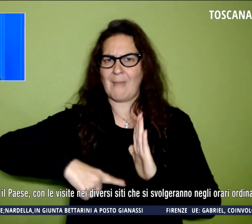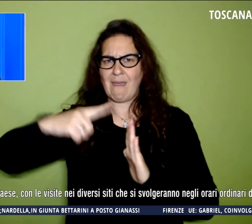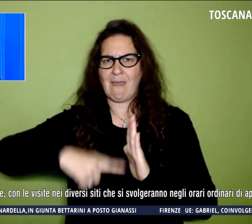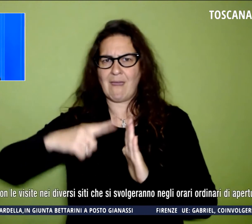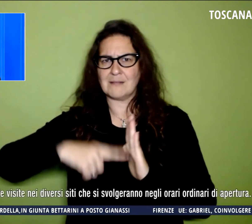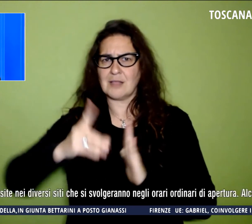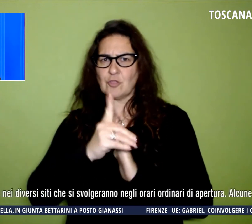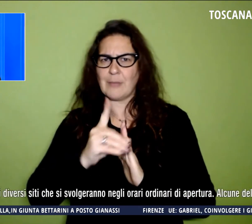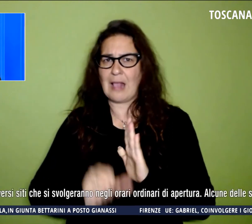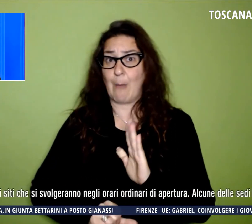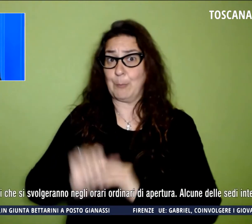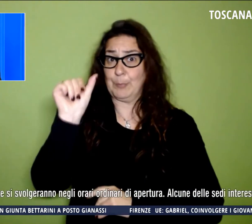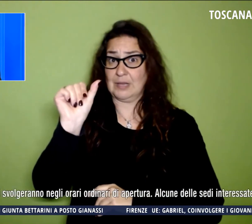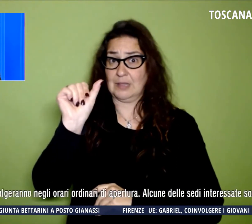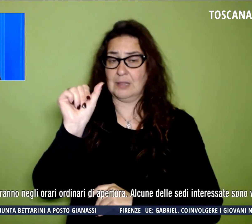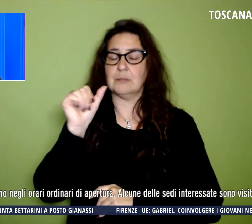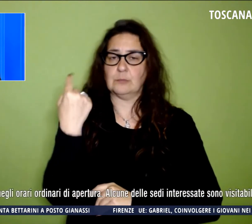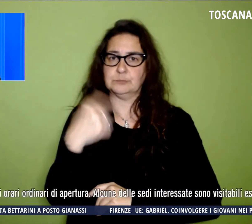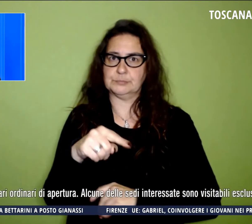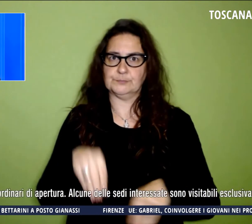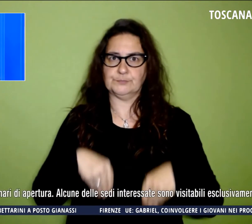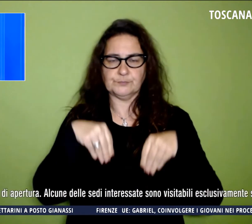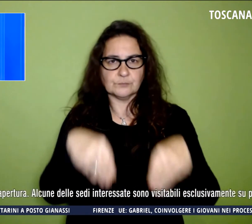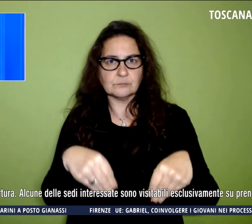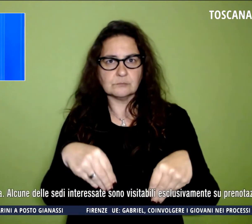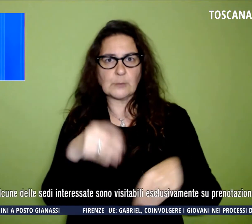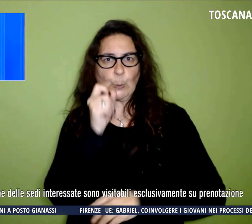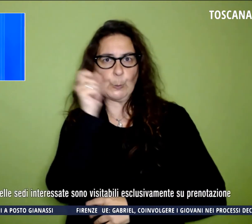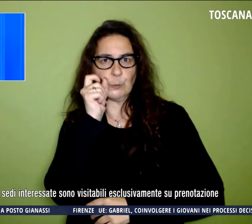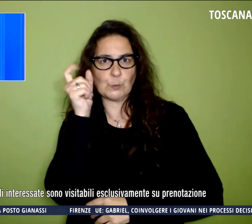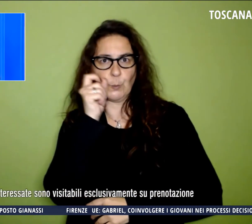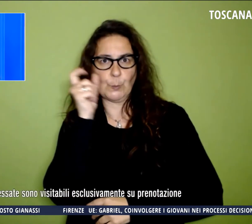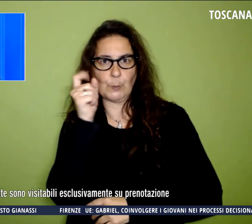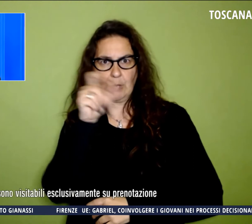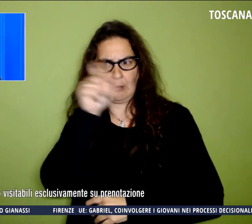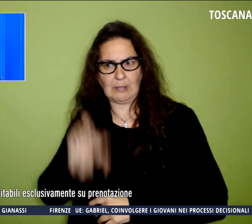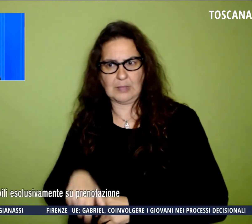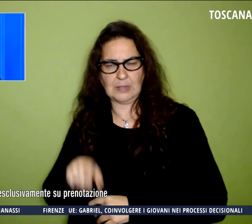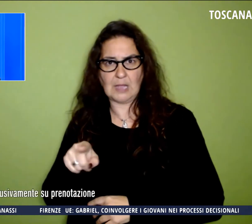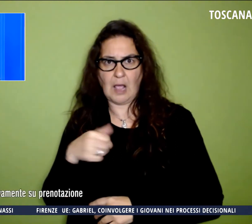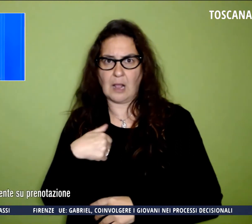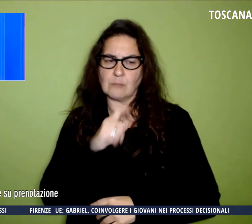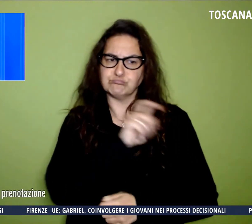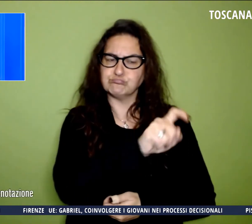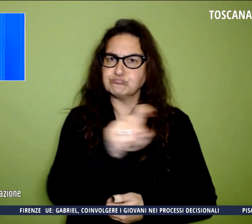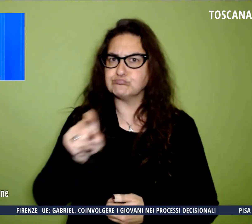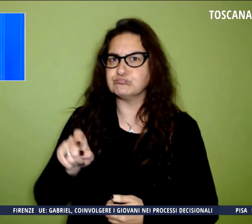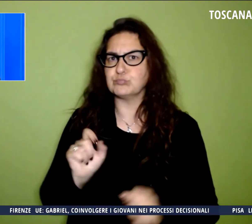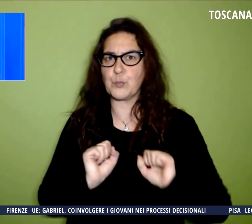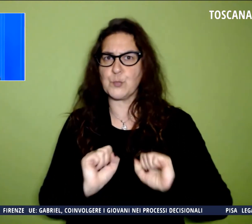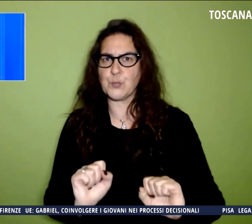la cultura in tutto il Paese con le visite nei diversi siti che si svolgeranno